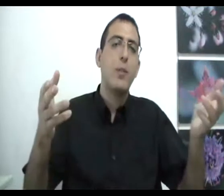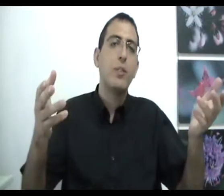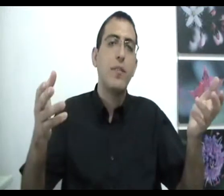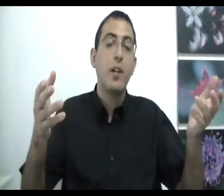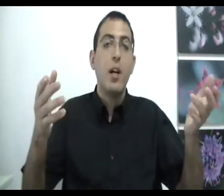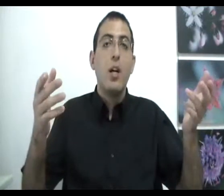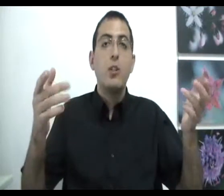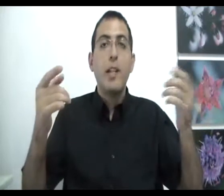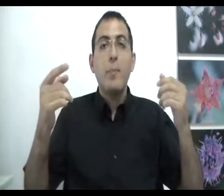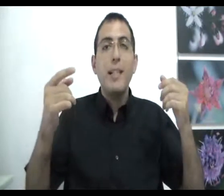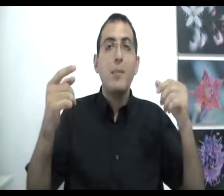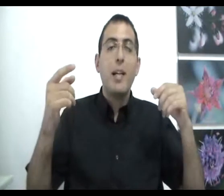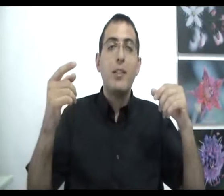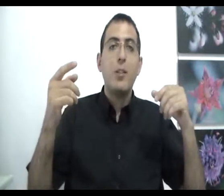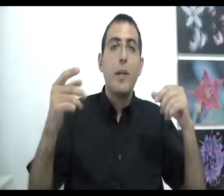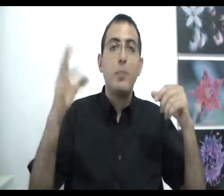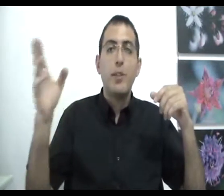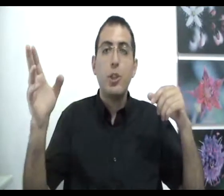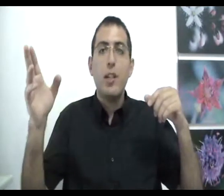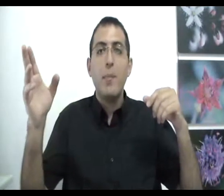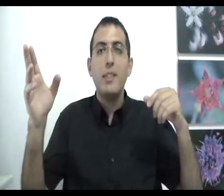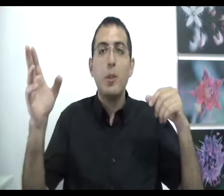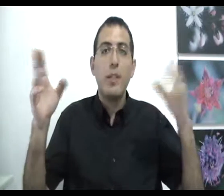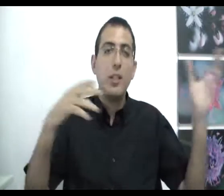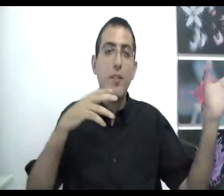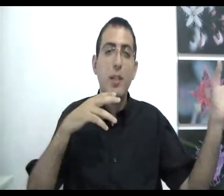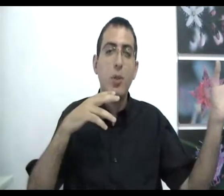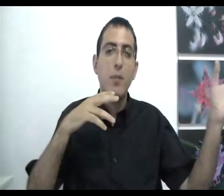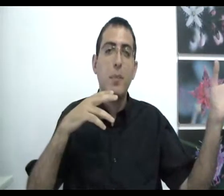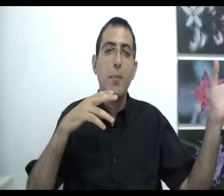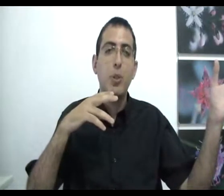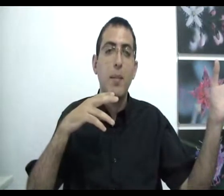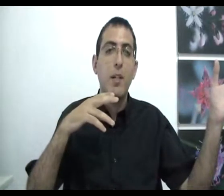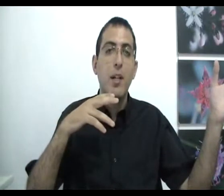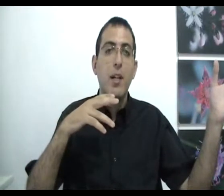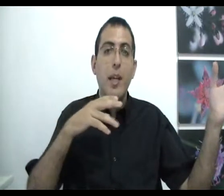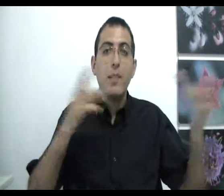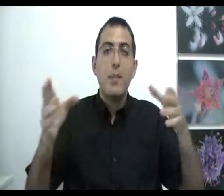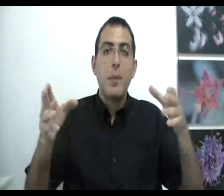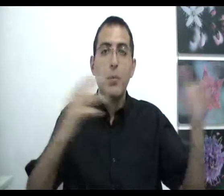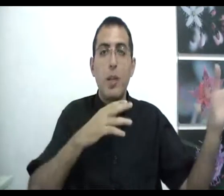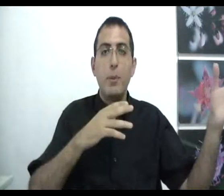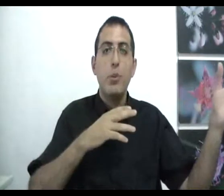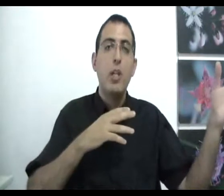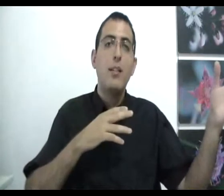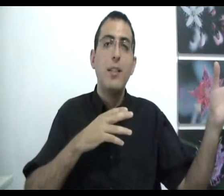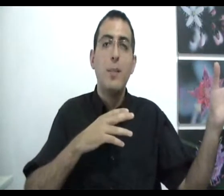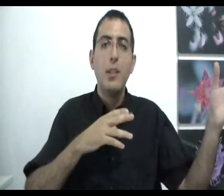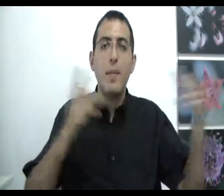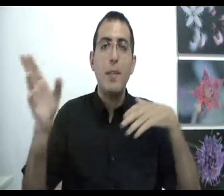להוסיף? זאת אומרת שבעצם בכך שאתה אומרת יש פה איזה שיטה בעצם אתה אומר תקשיב שם זה לא מספיק מושלם כי אם זה היה מספיק מושלם פשוט ישלח את האנשים משם למה אתה